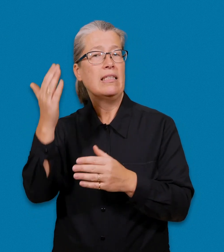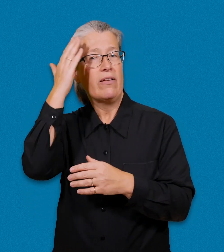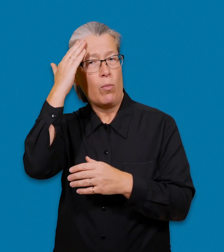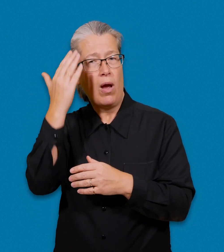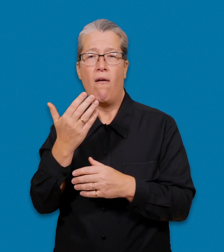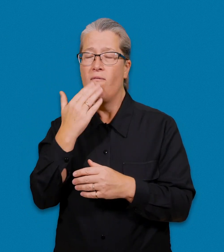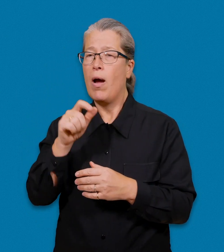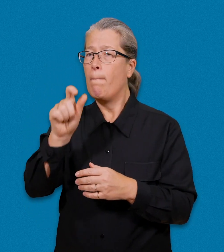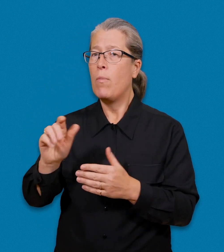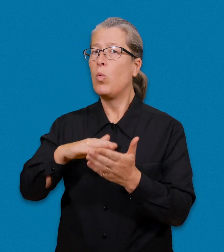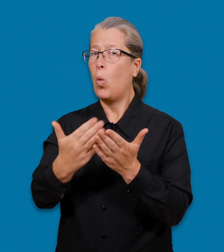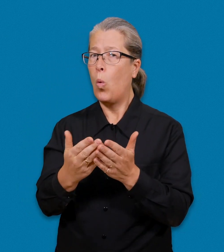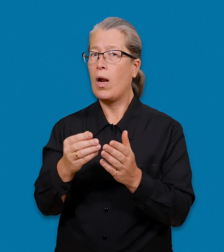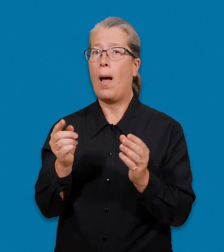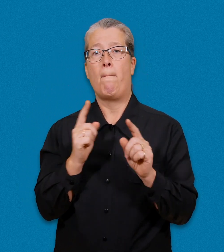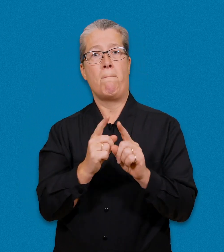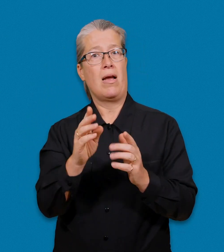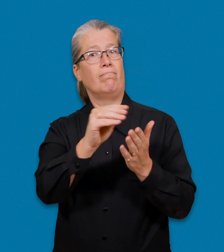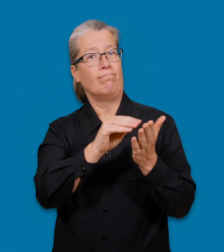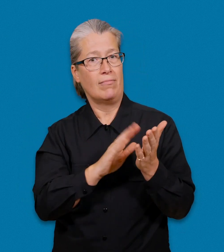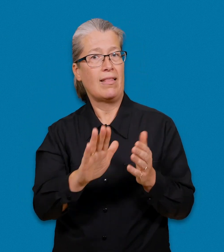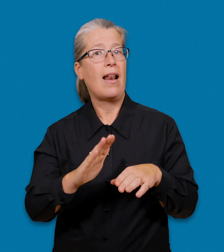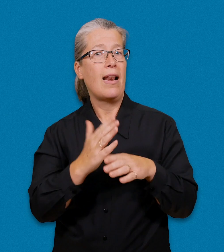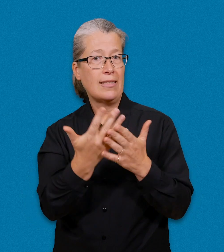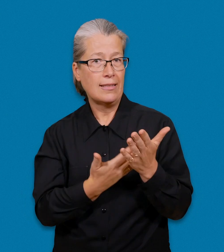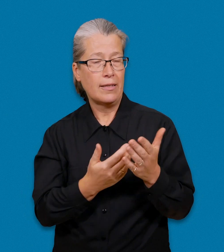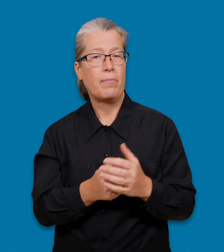Du får skriftlig information om de tolkar som finns med på din lista.